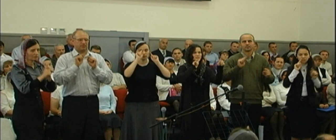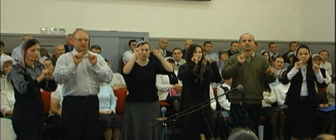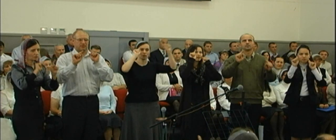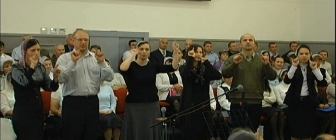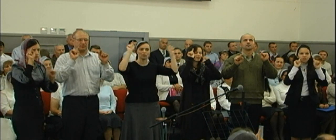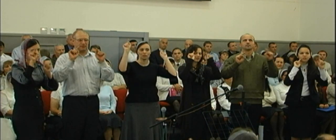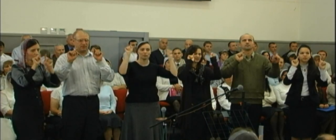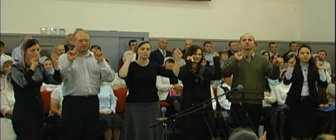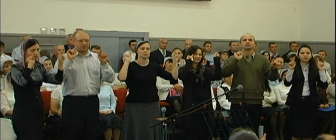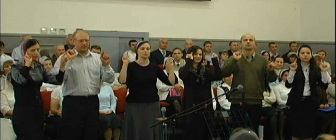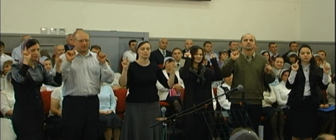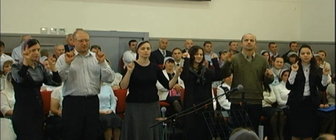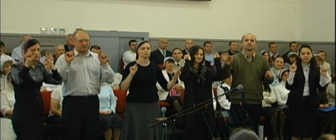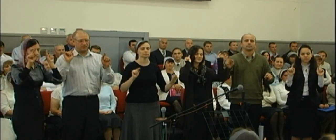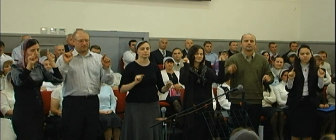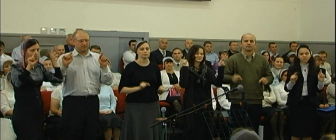звезда